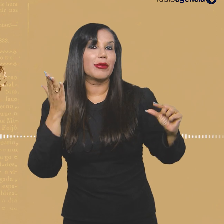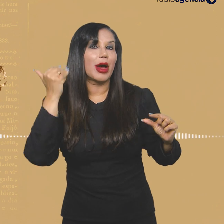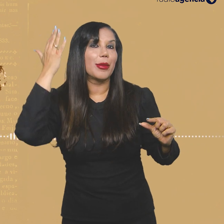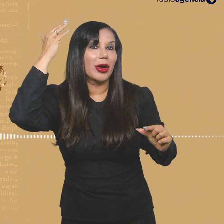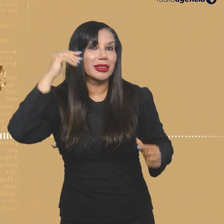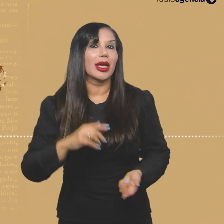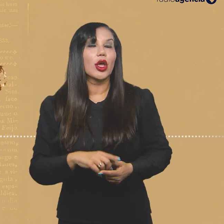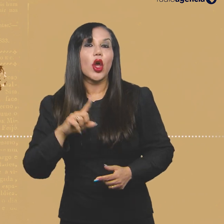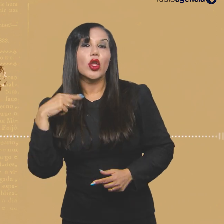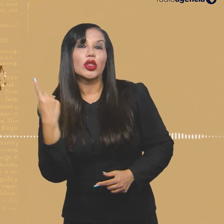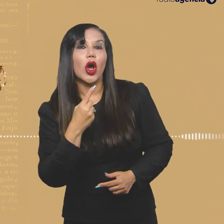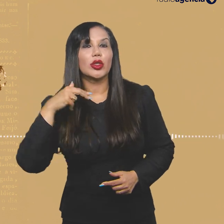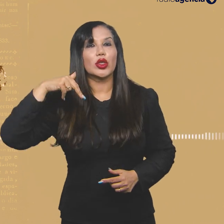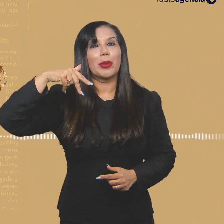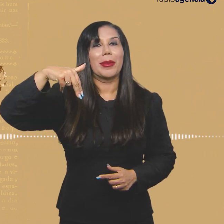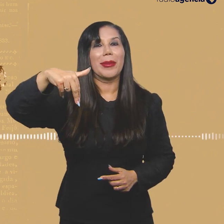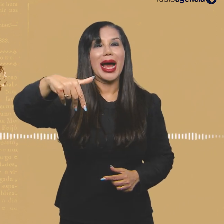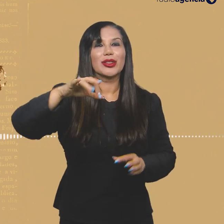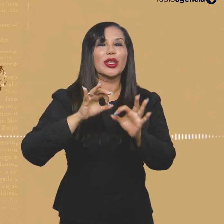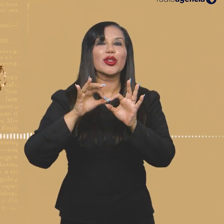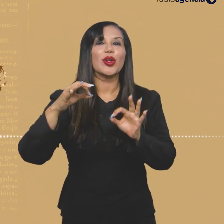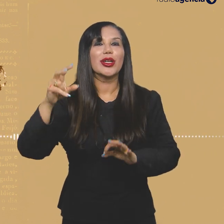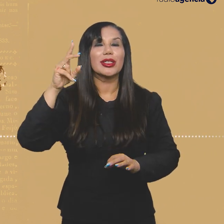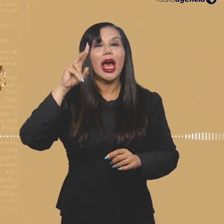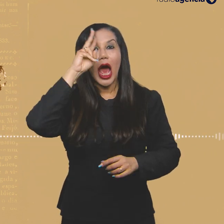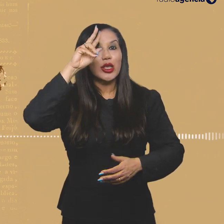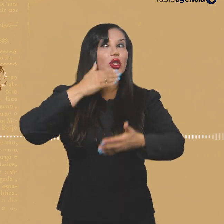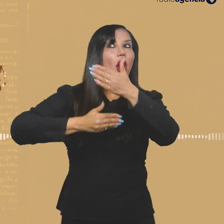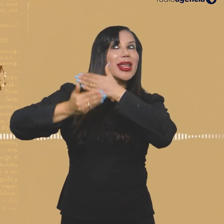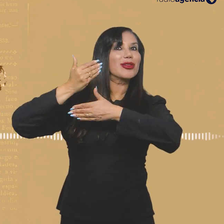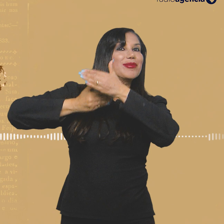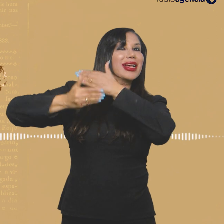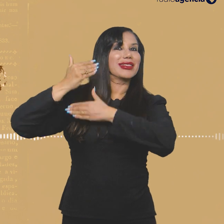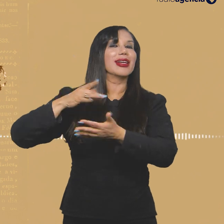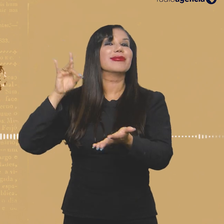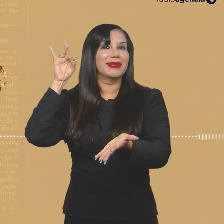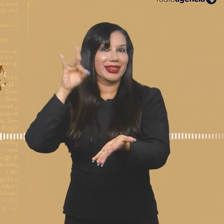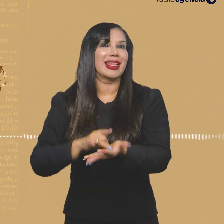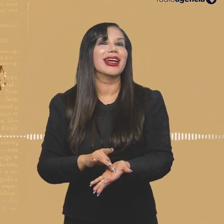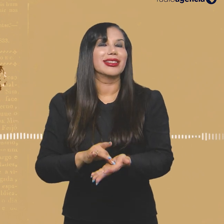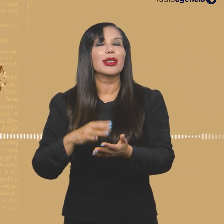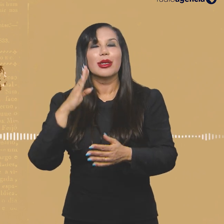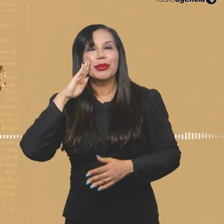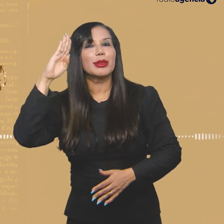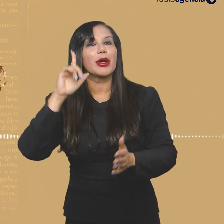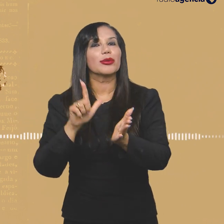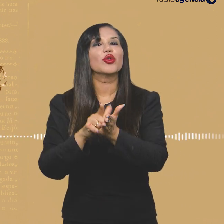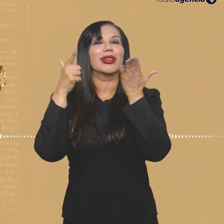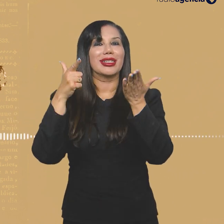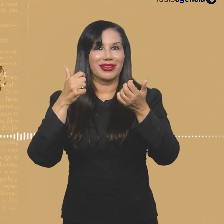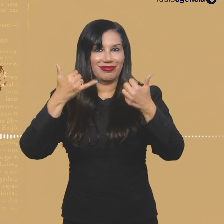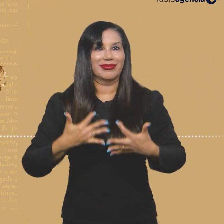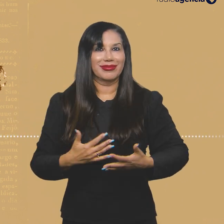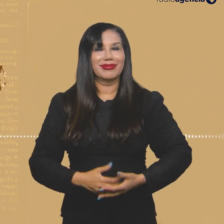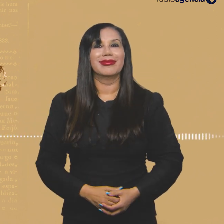frase tão famosa, que é nossos passos vêm de longe. E nossos passos vêm de longe mesmo, inclusive no